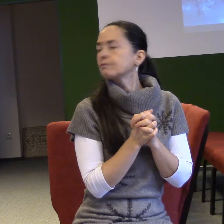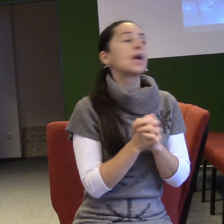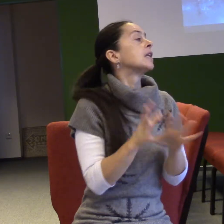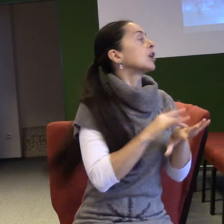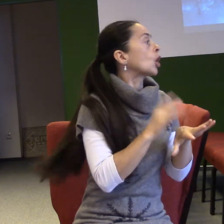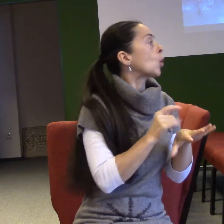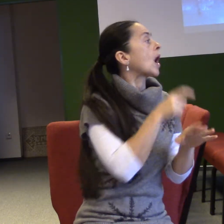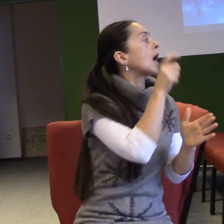.5.